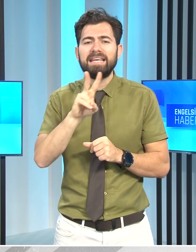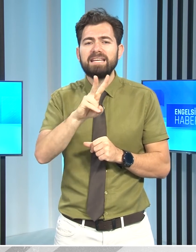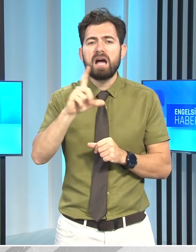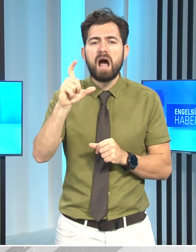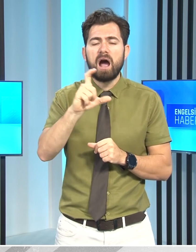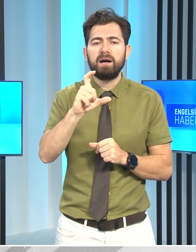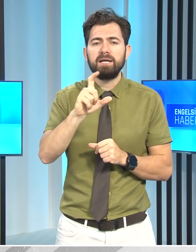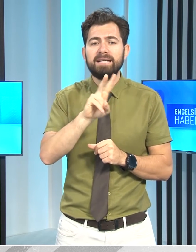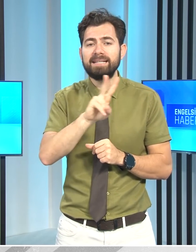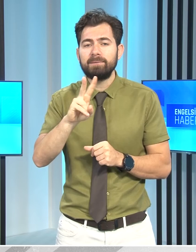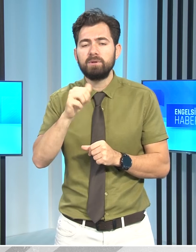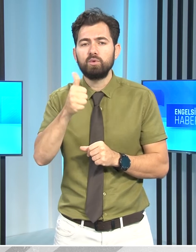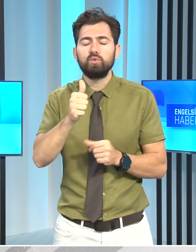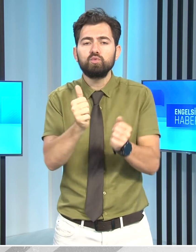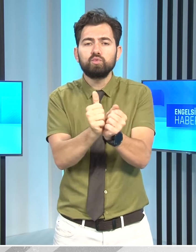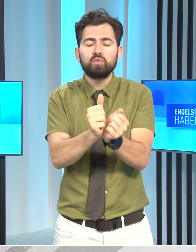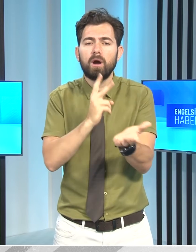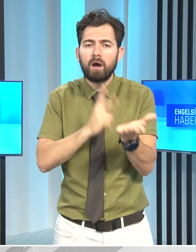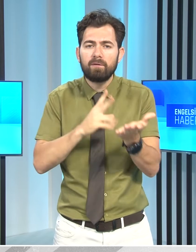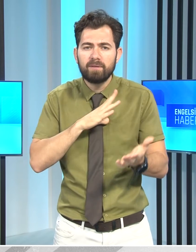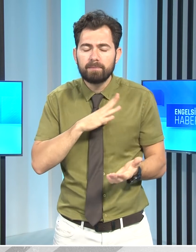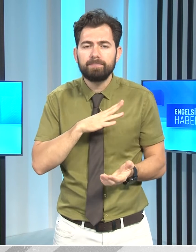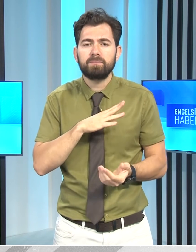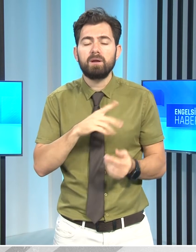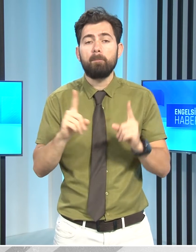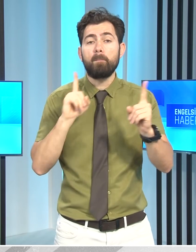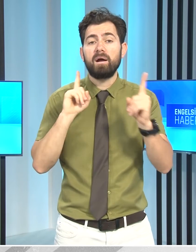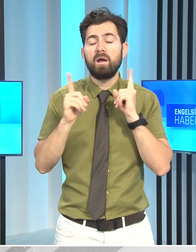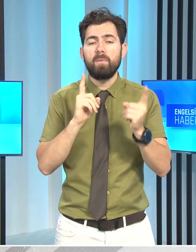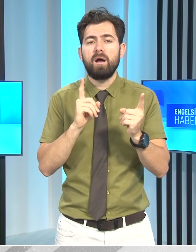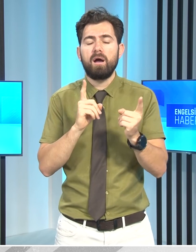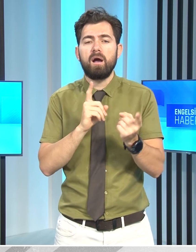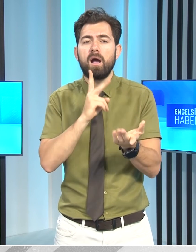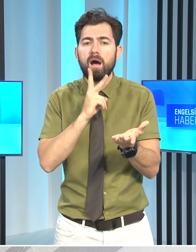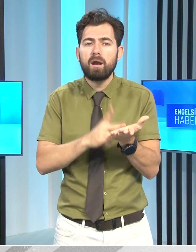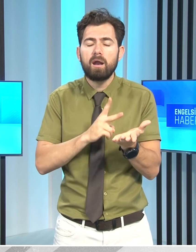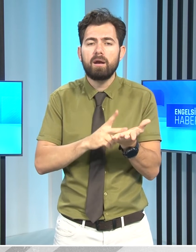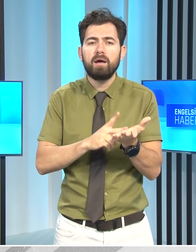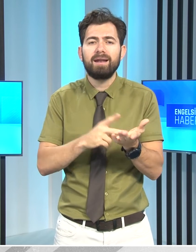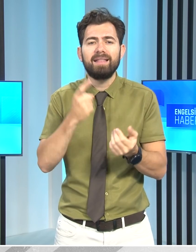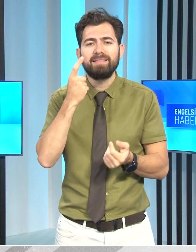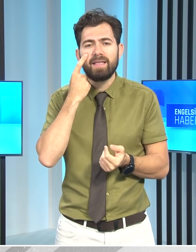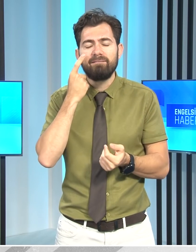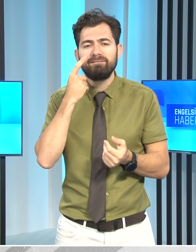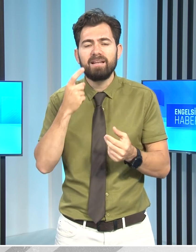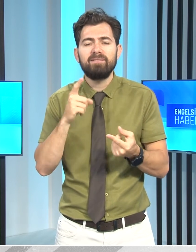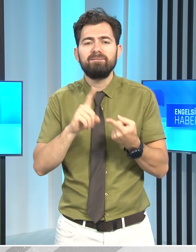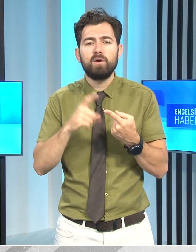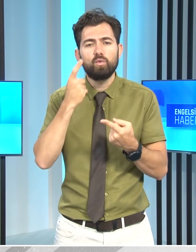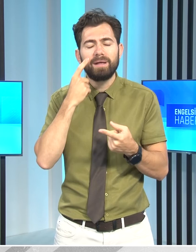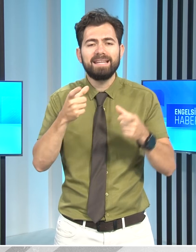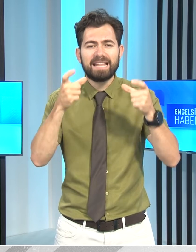gün tutukluluk kararı aldı. Mahkeme kararına devlet ve hükümet yetkilileri de